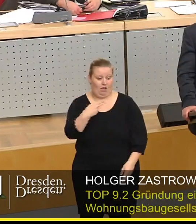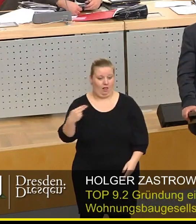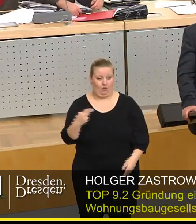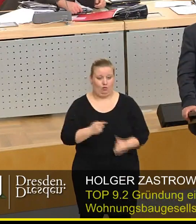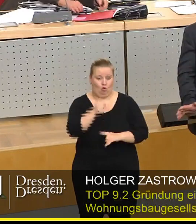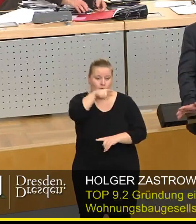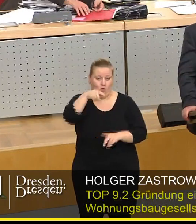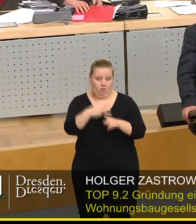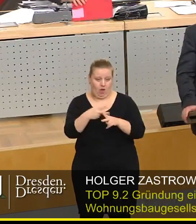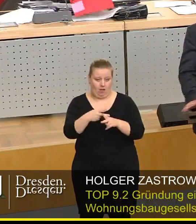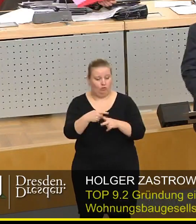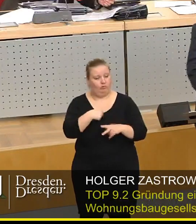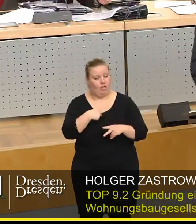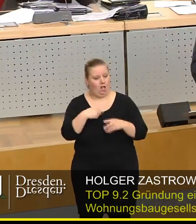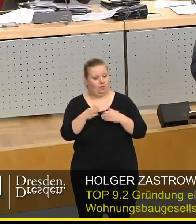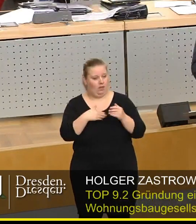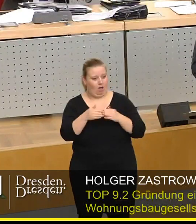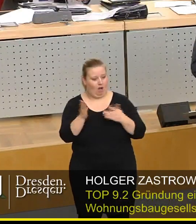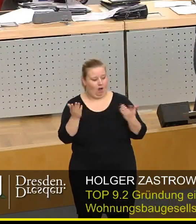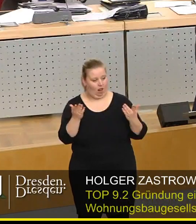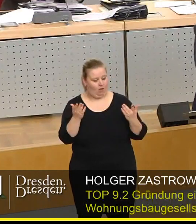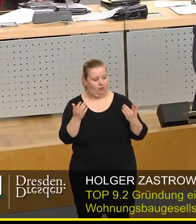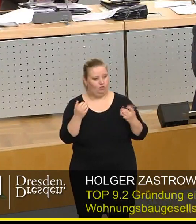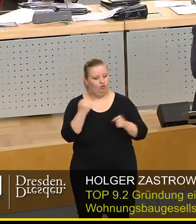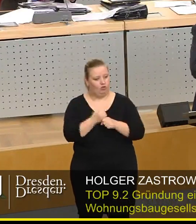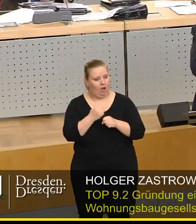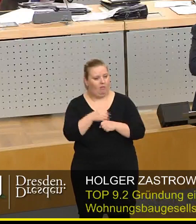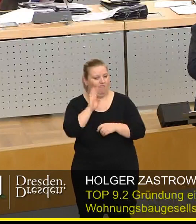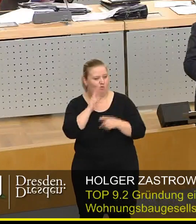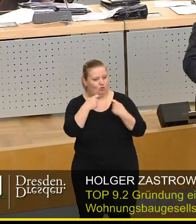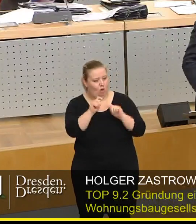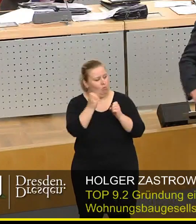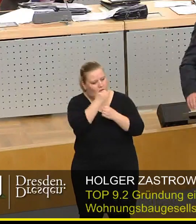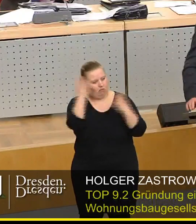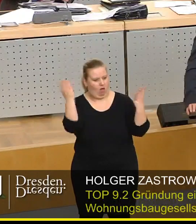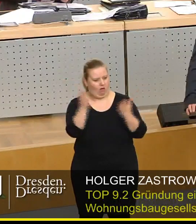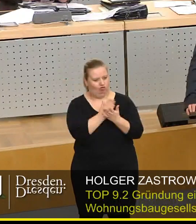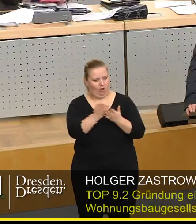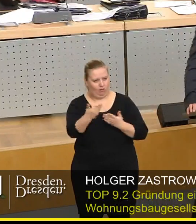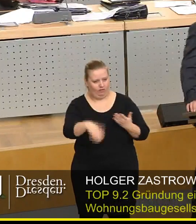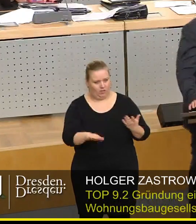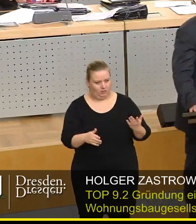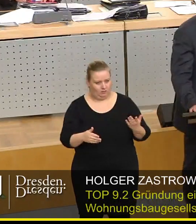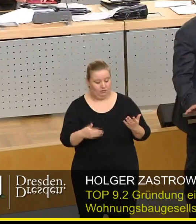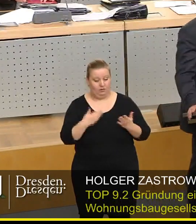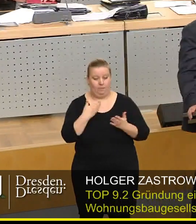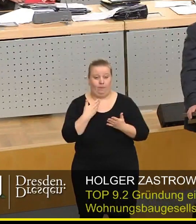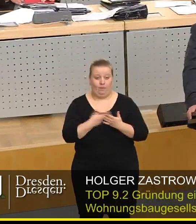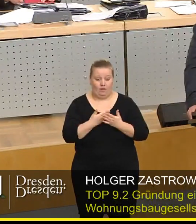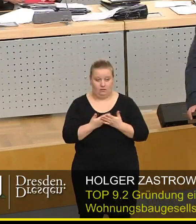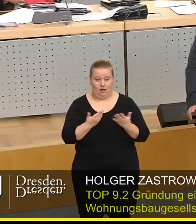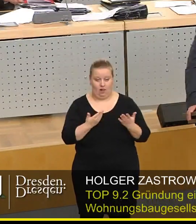und wir als Liberale sind in der Frage der Wo war immer schon ganz klar gewesen. Deswegen lieber